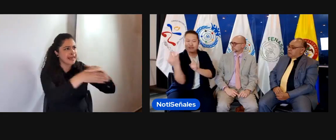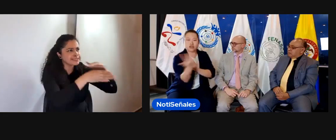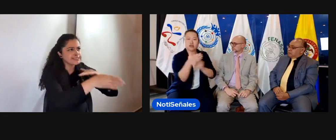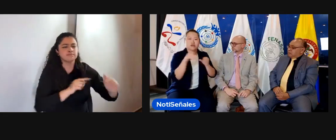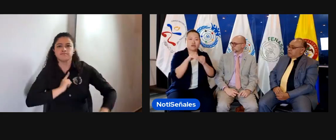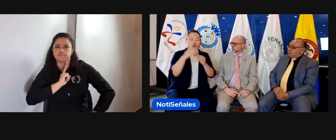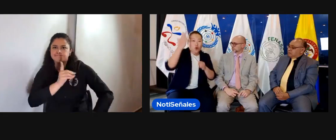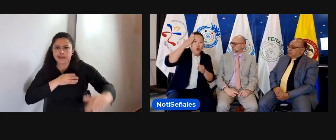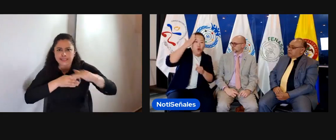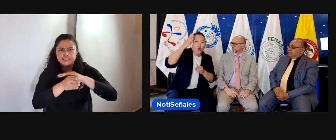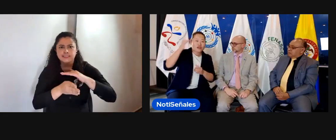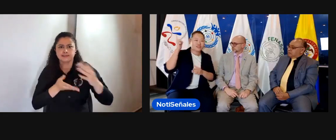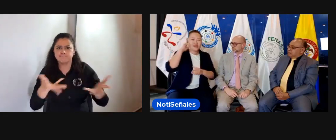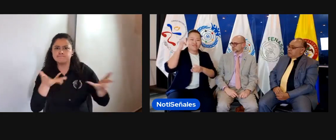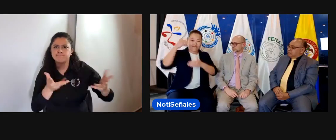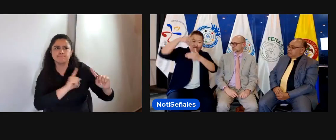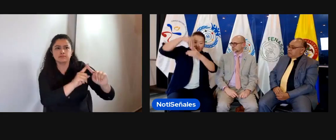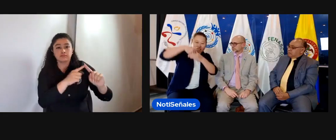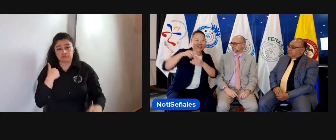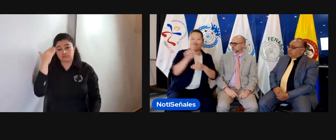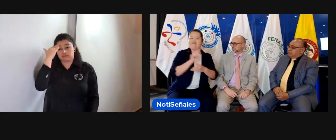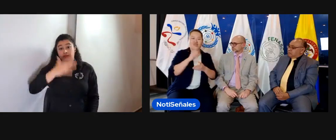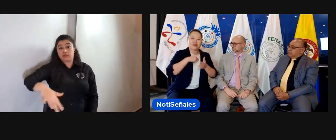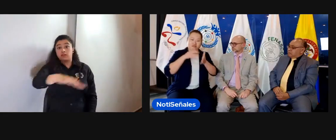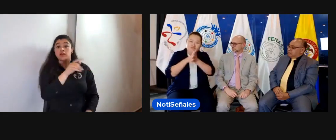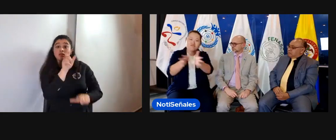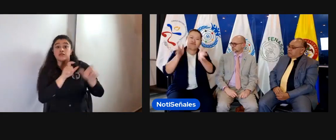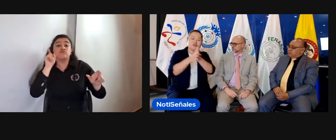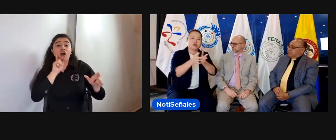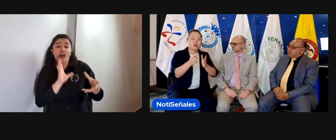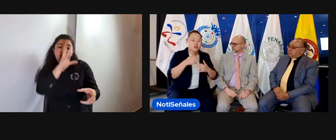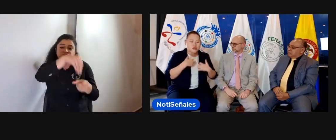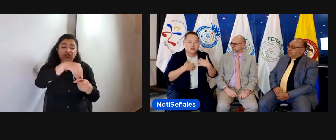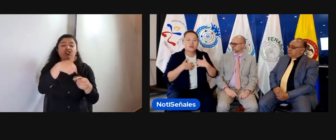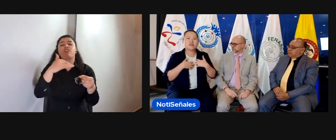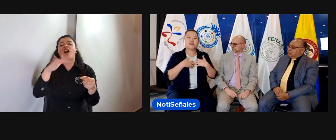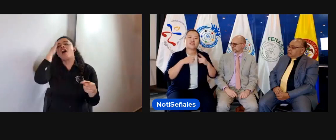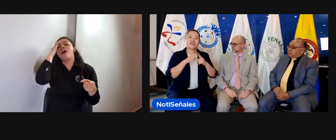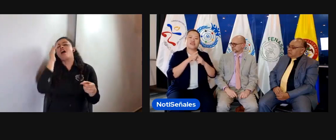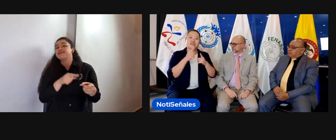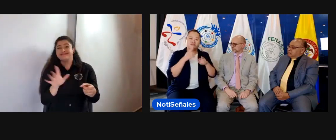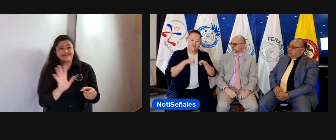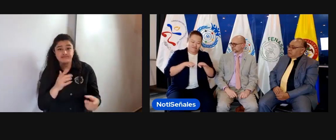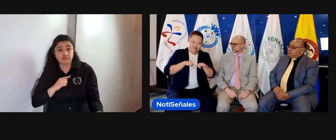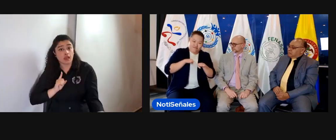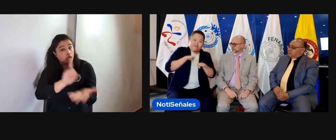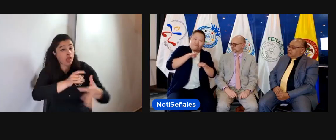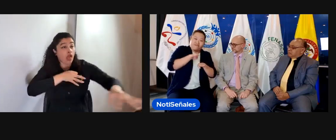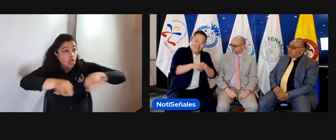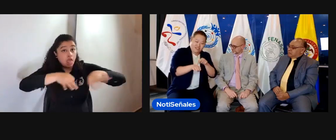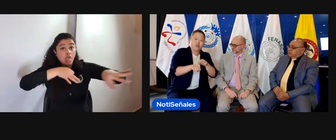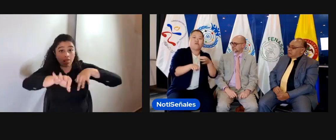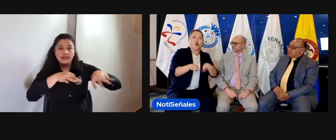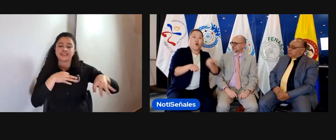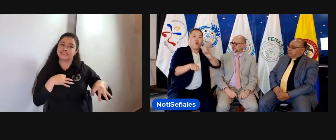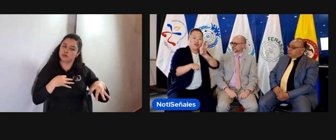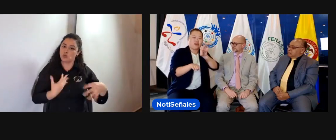a la Organización Mundial de la Salud. Hemos mostrado, pues, que somos personas sordas en todo el mundo. Mostramos nuestras situaciones.